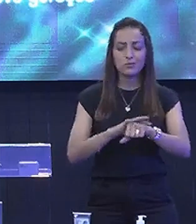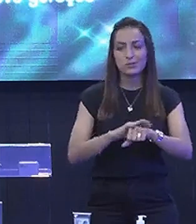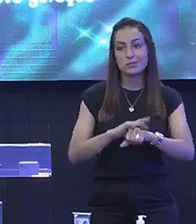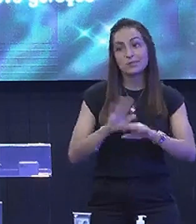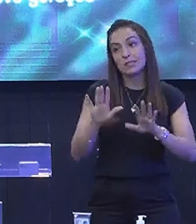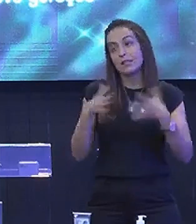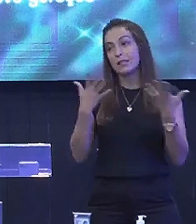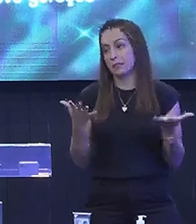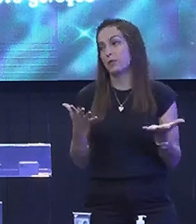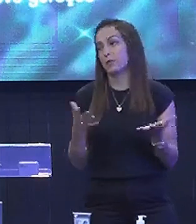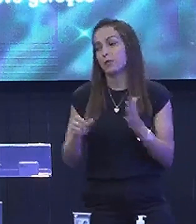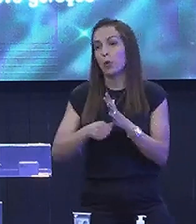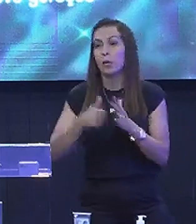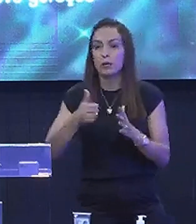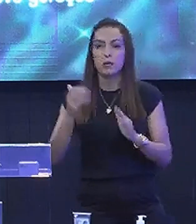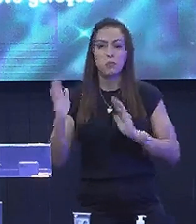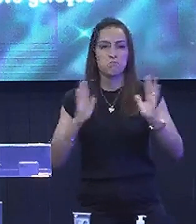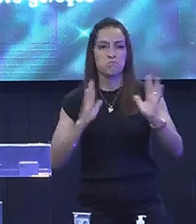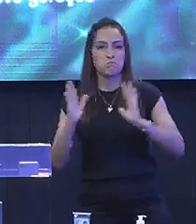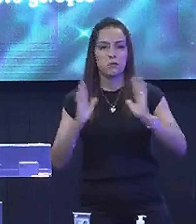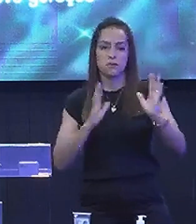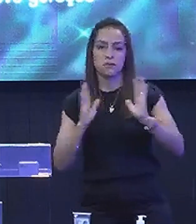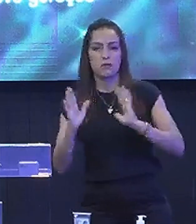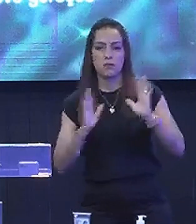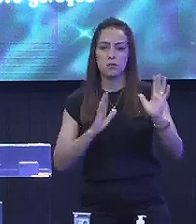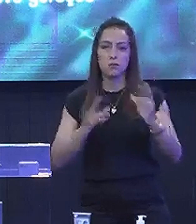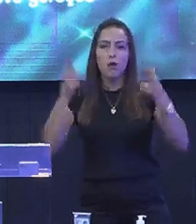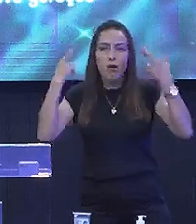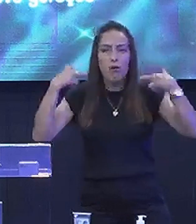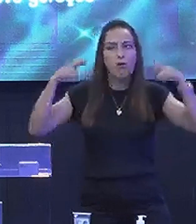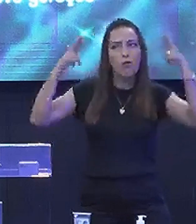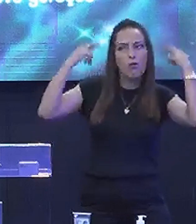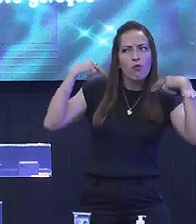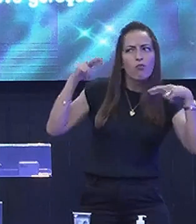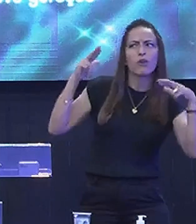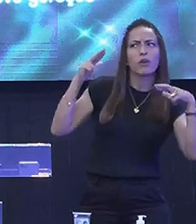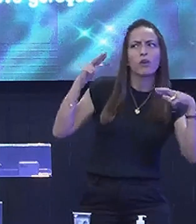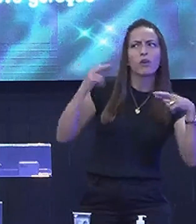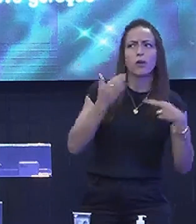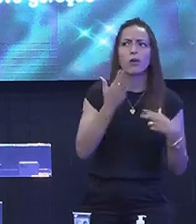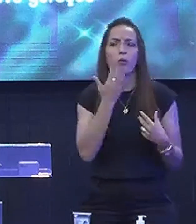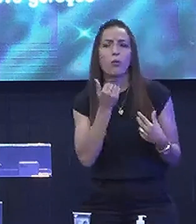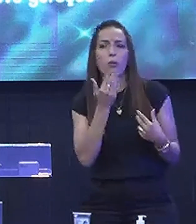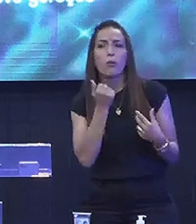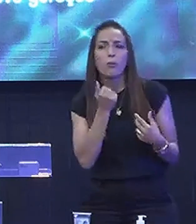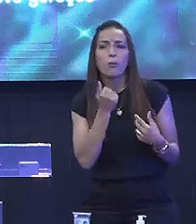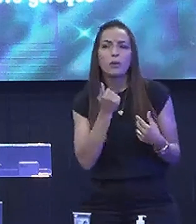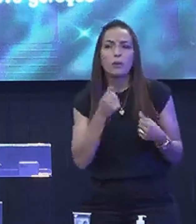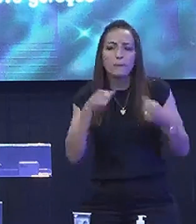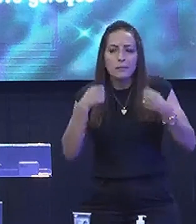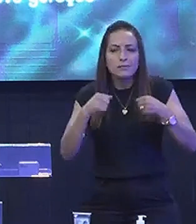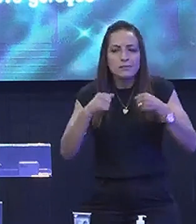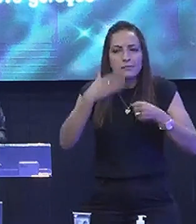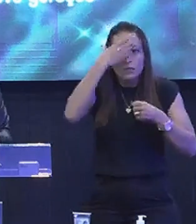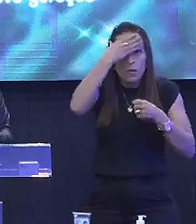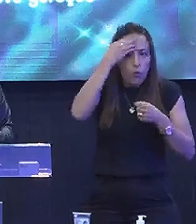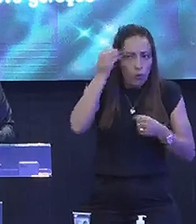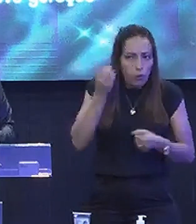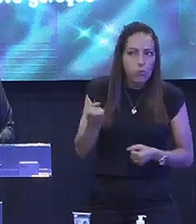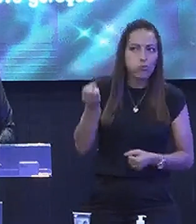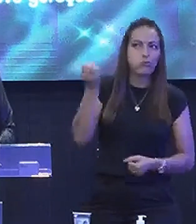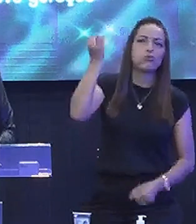Então Só que esse primeiro Período Essa primeira fase Da ovelha Do pasto Meu irmão Tem que ficar Para trás